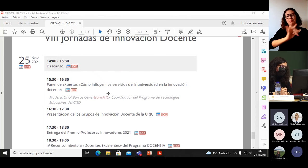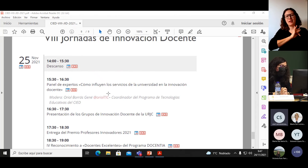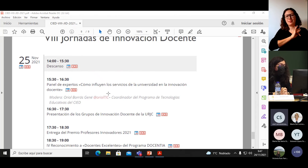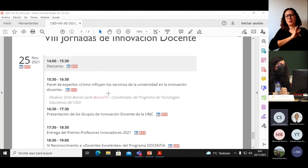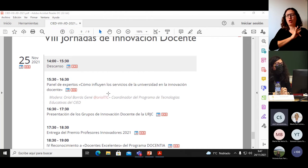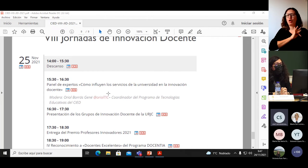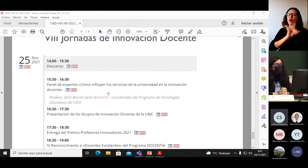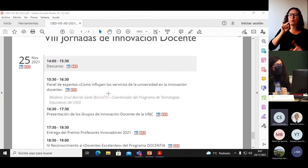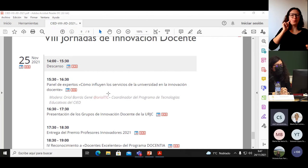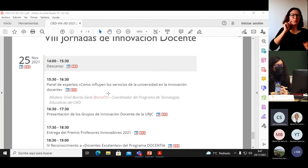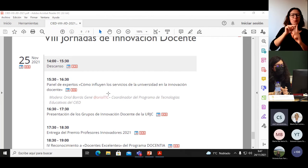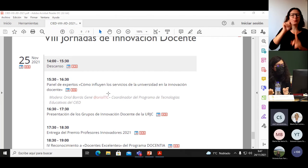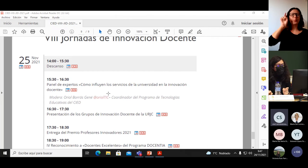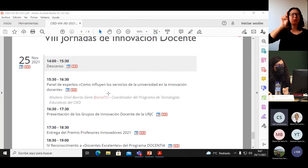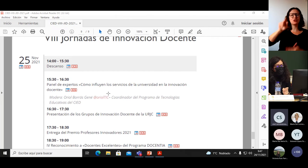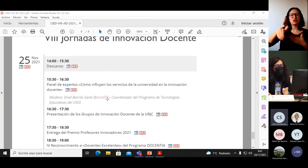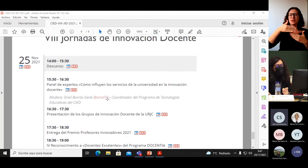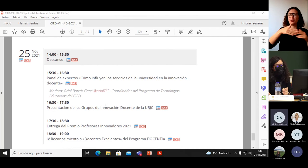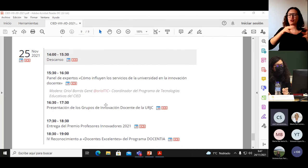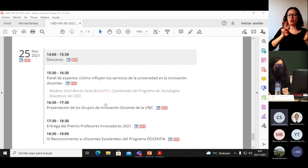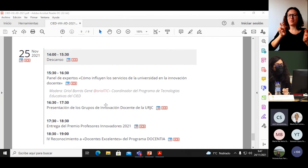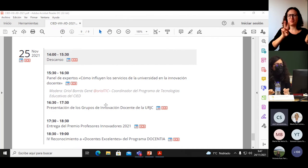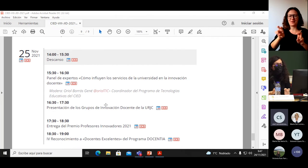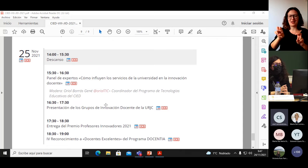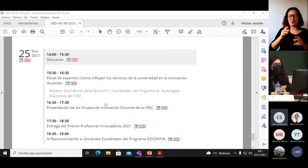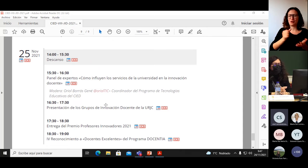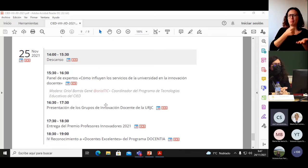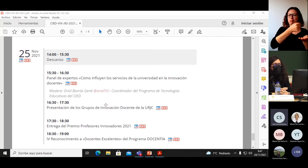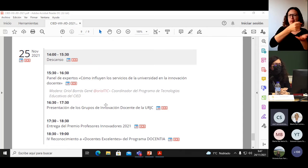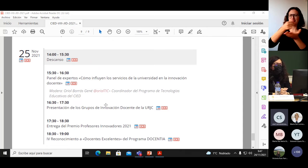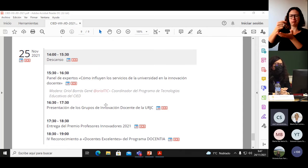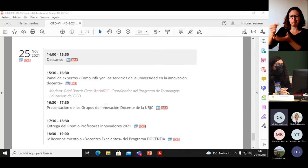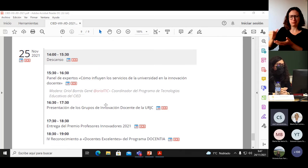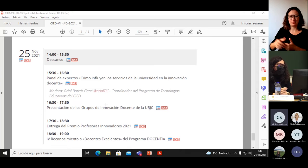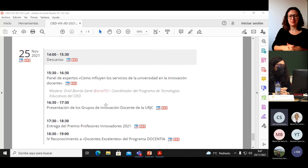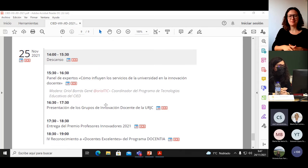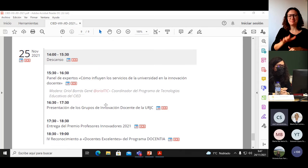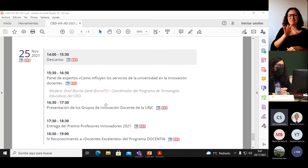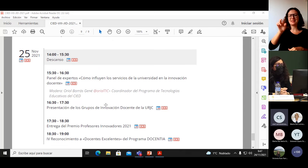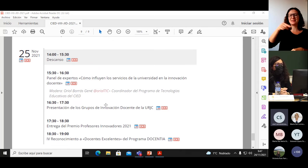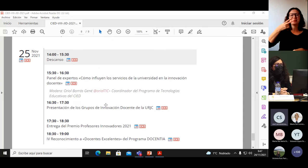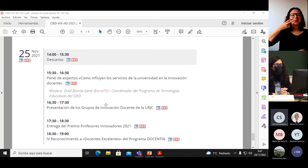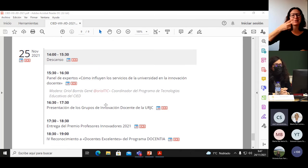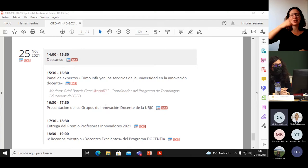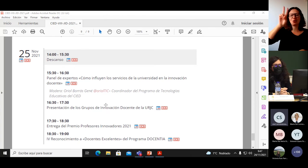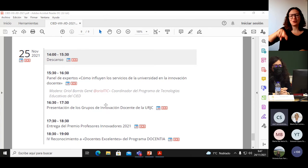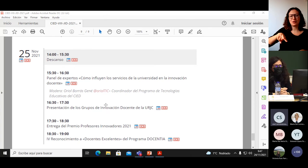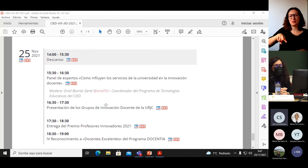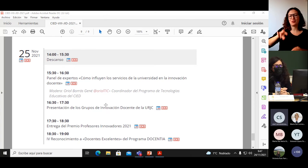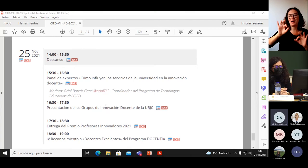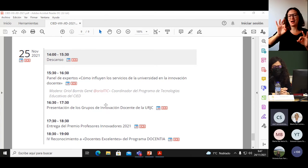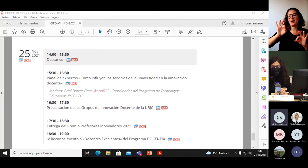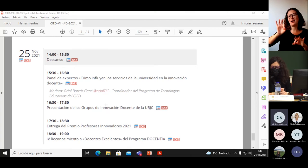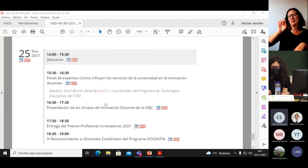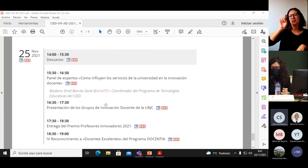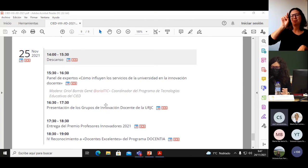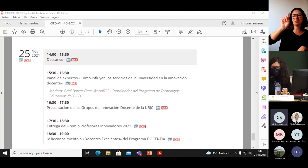Innovadores y el cuarto, bueno, y el reconocimiento a docentes excelentes del programa docente.